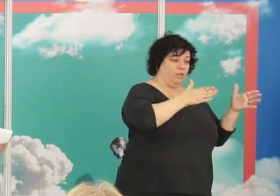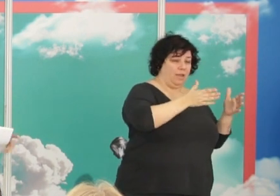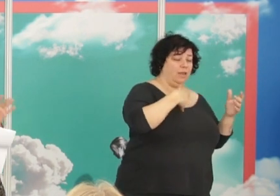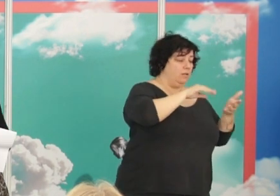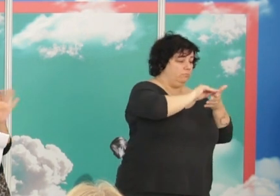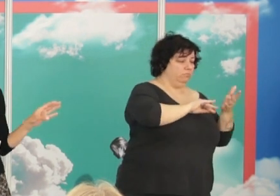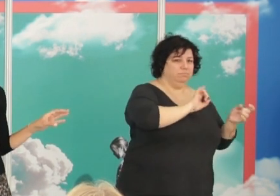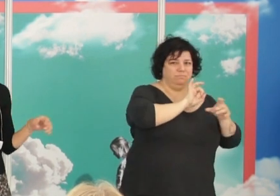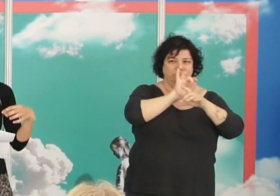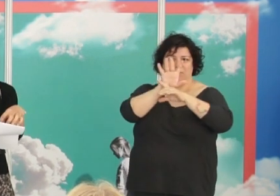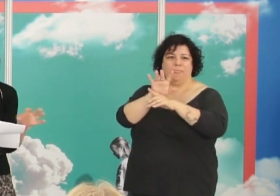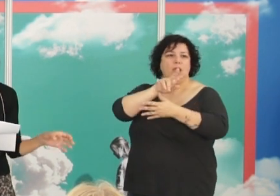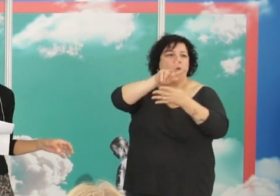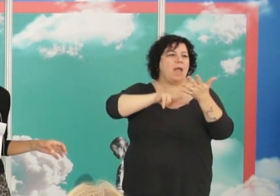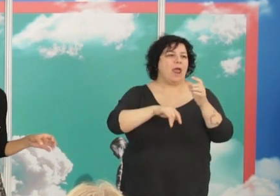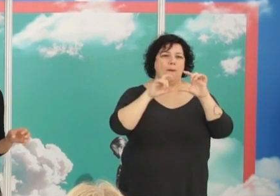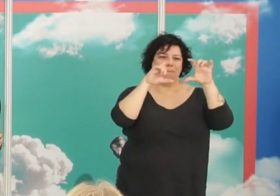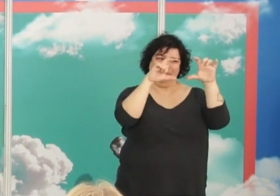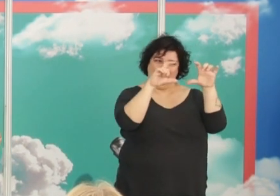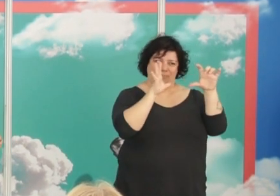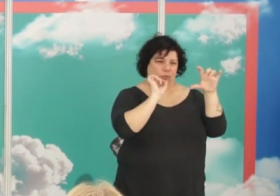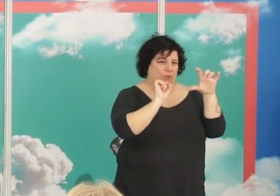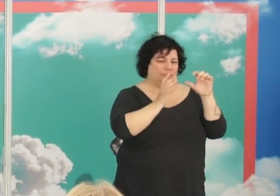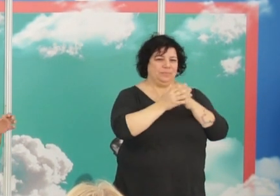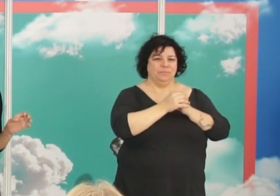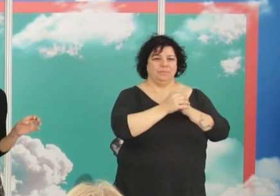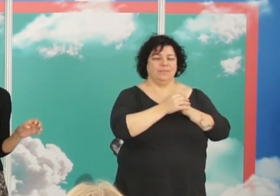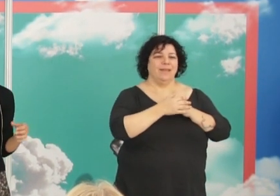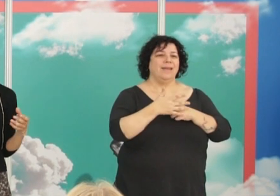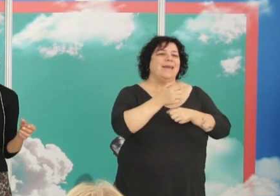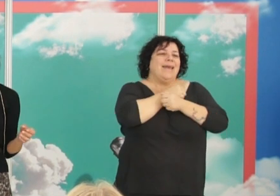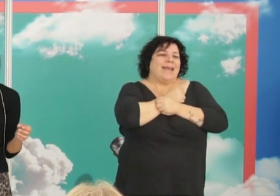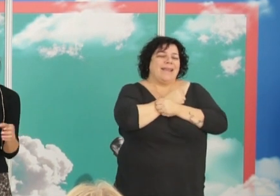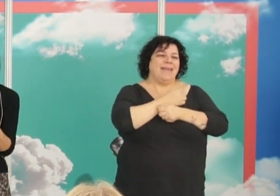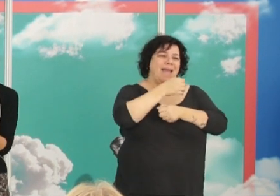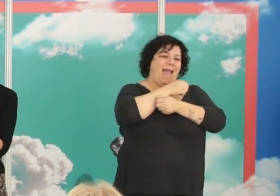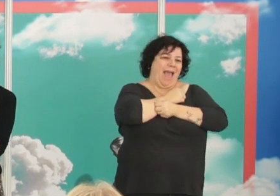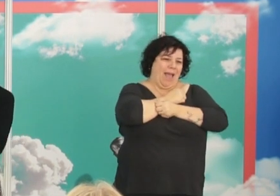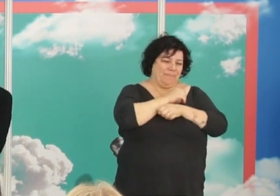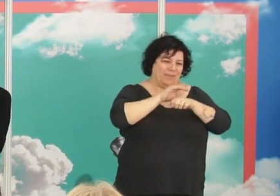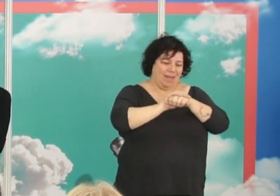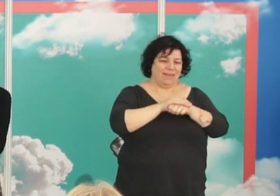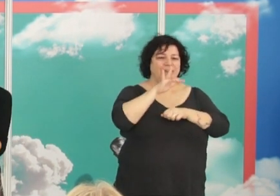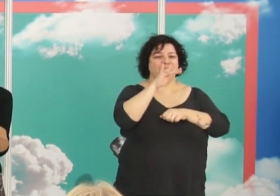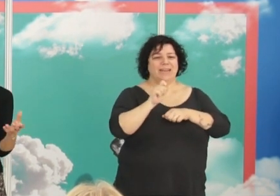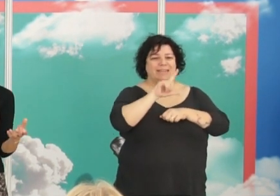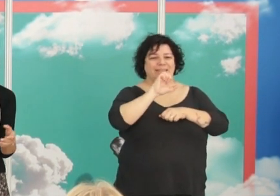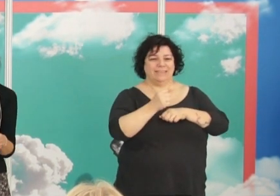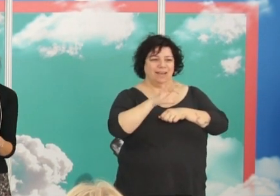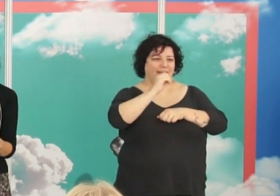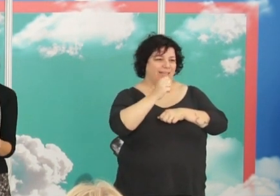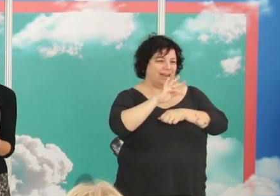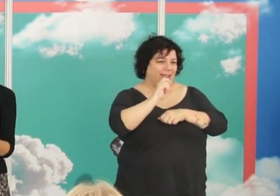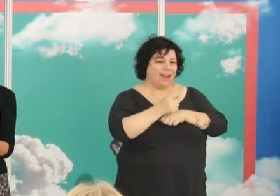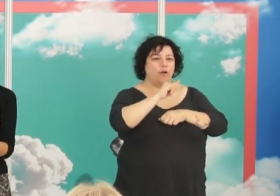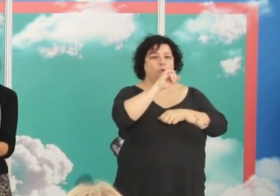les voy a leer solamente un paracito muy breve queridas amigas Elisa Julia y Catalina hace mucho tiempo que estoy